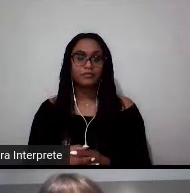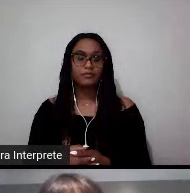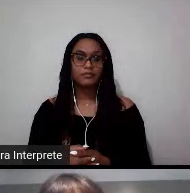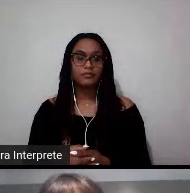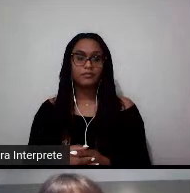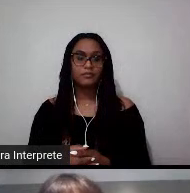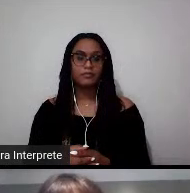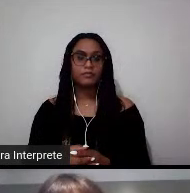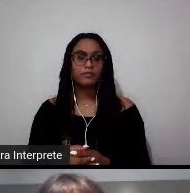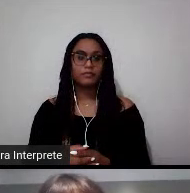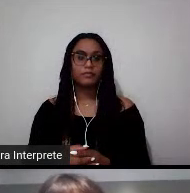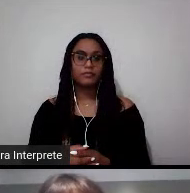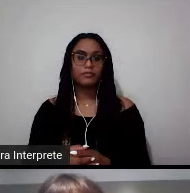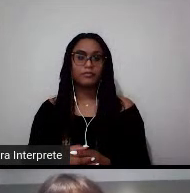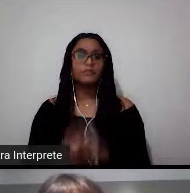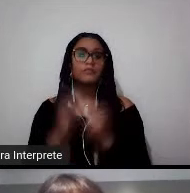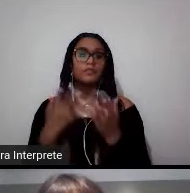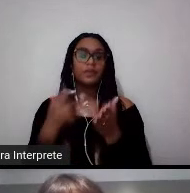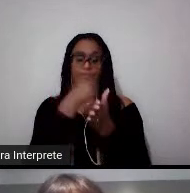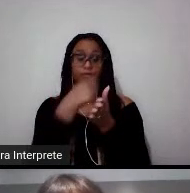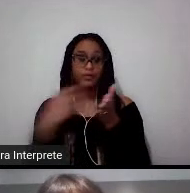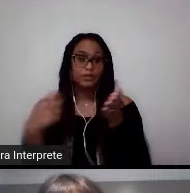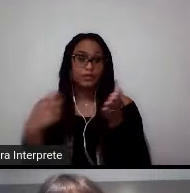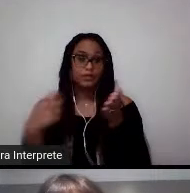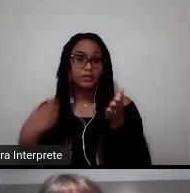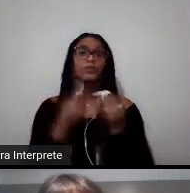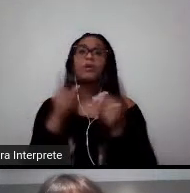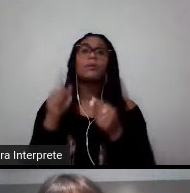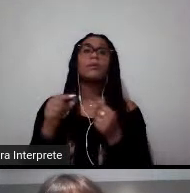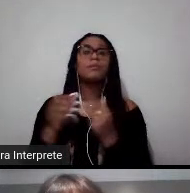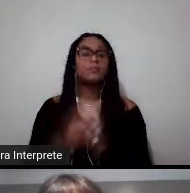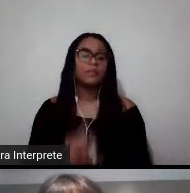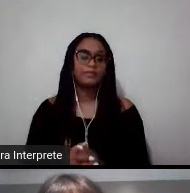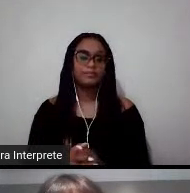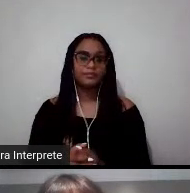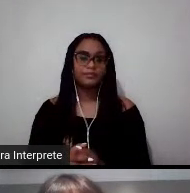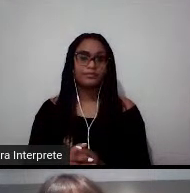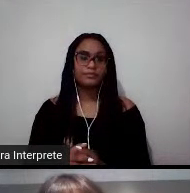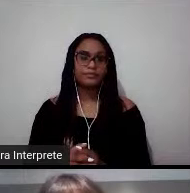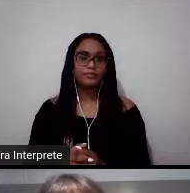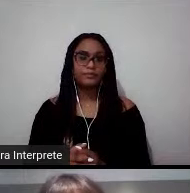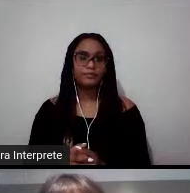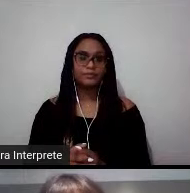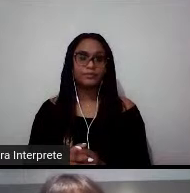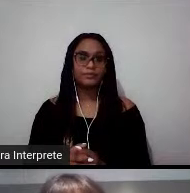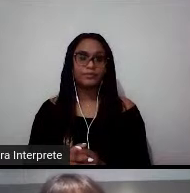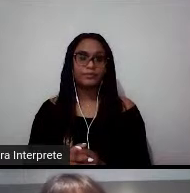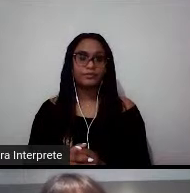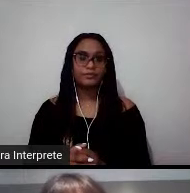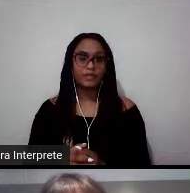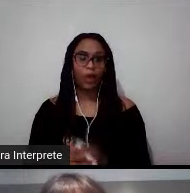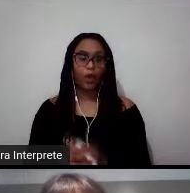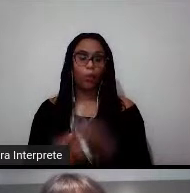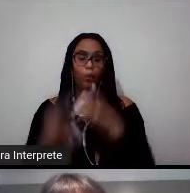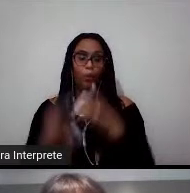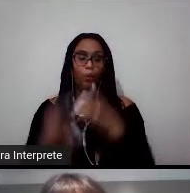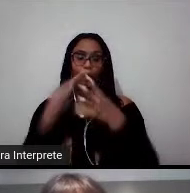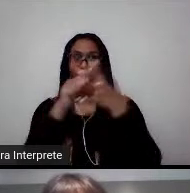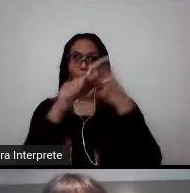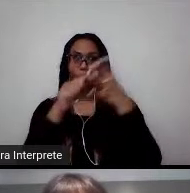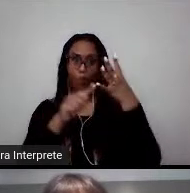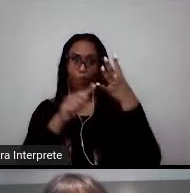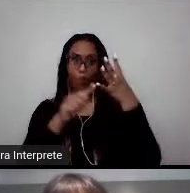Então, o formulário de inscrição online, o processo de inscrição online, ele quer saber quatro pilares sobre você.